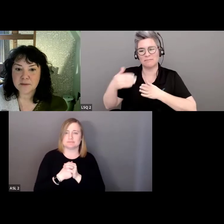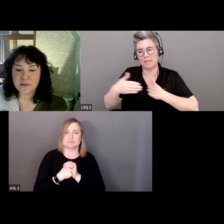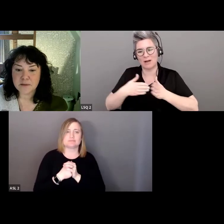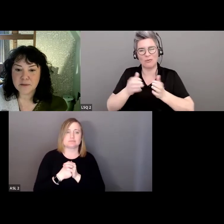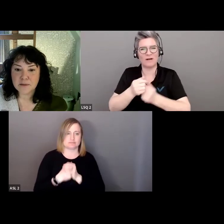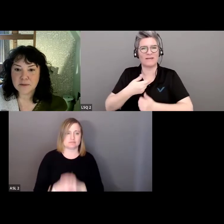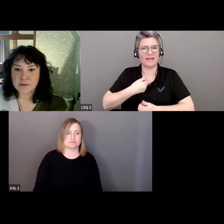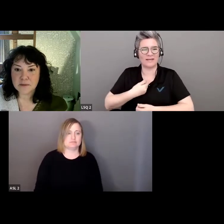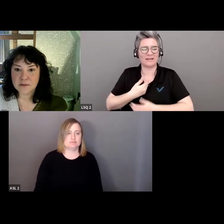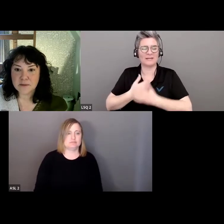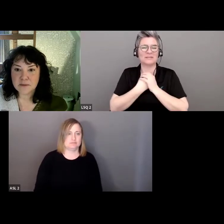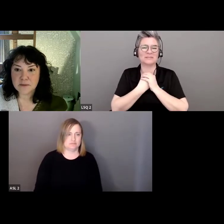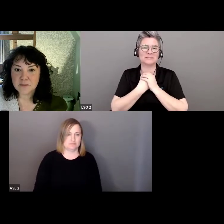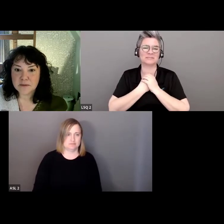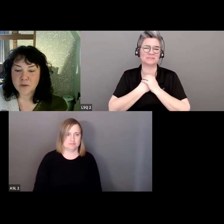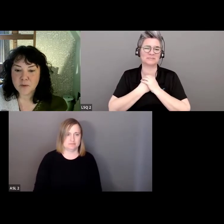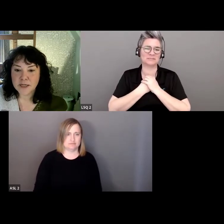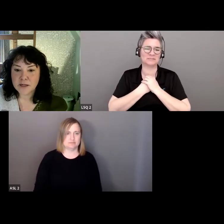avec nous.